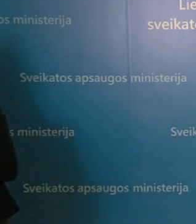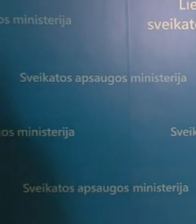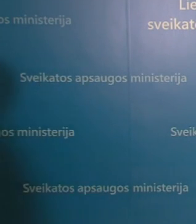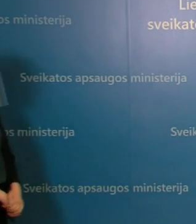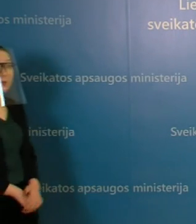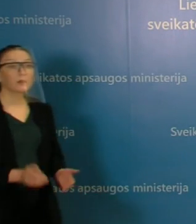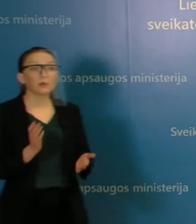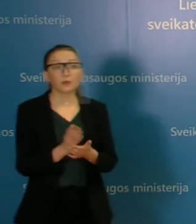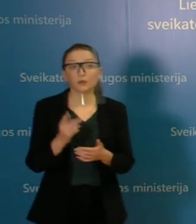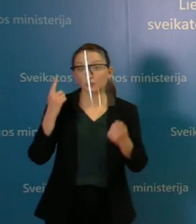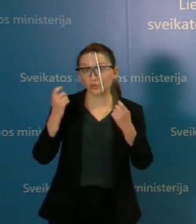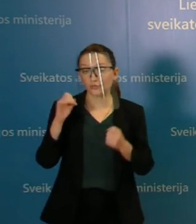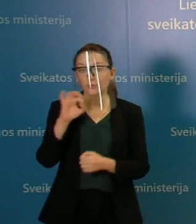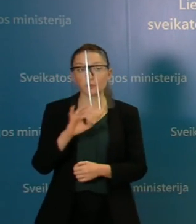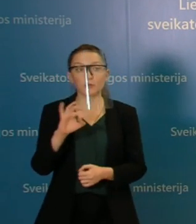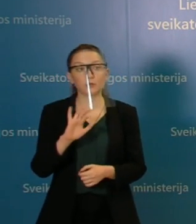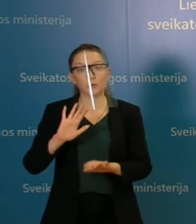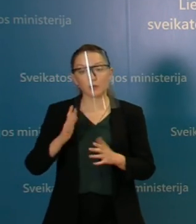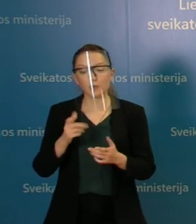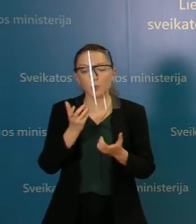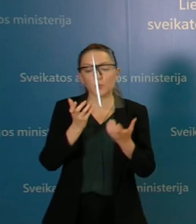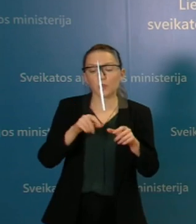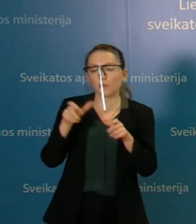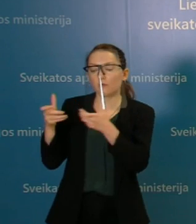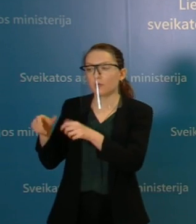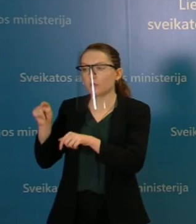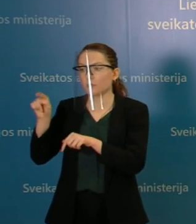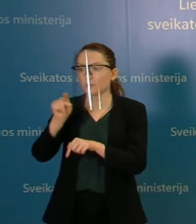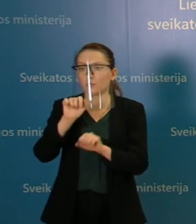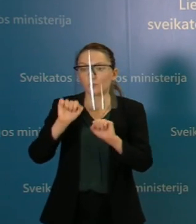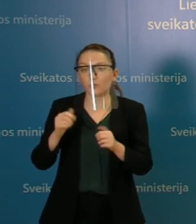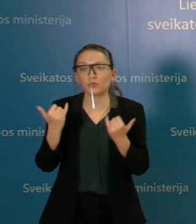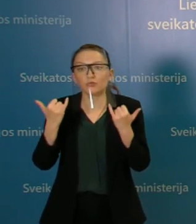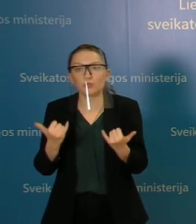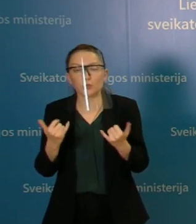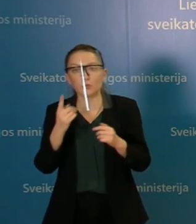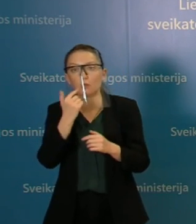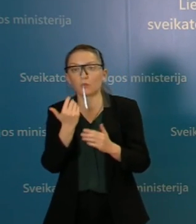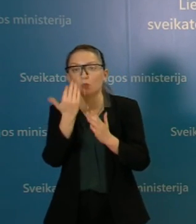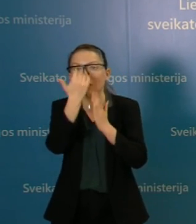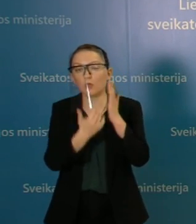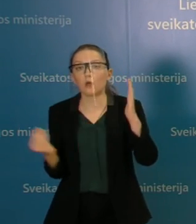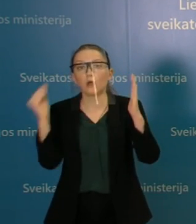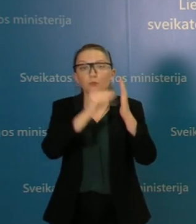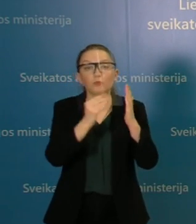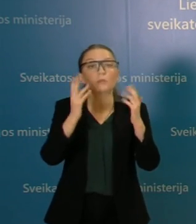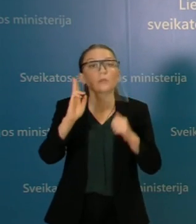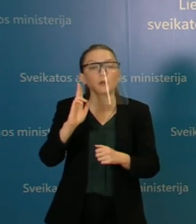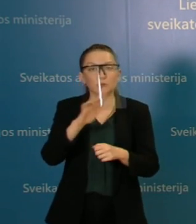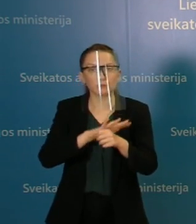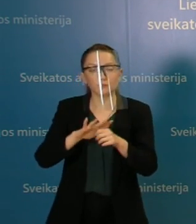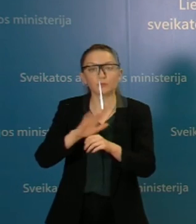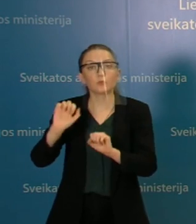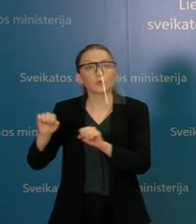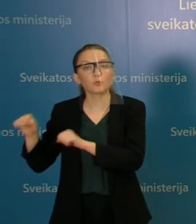galbūt yra naujausi duomenis, kuriuose valdybės galėtų šiandien būti trauktos į raudonoją zoną, arba